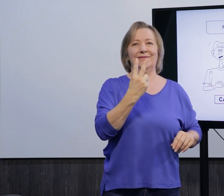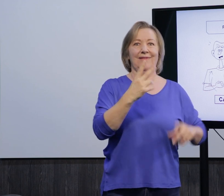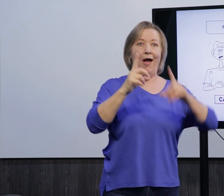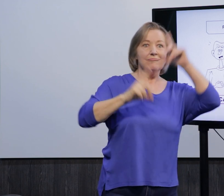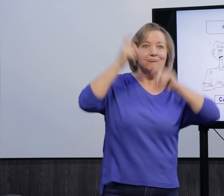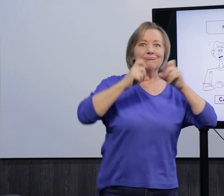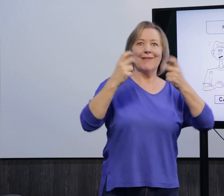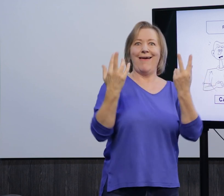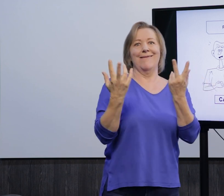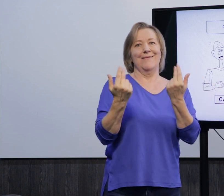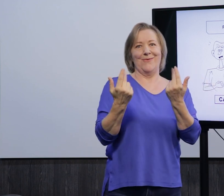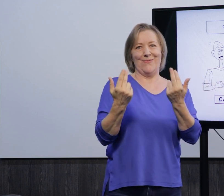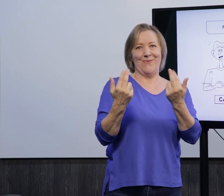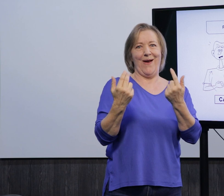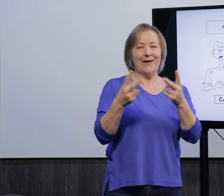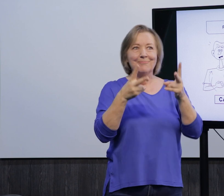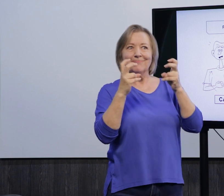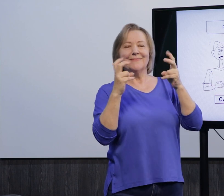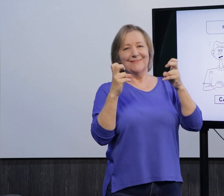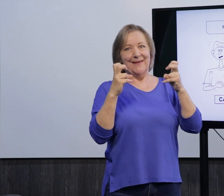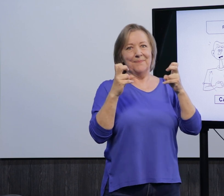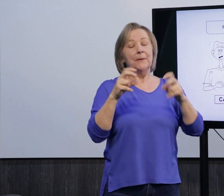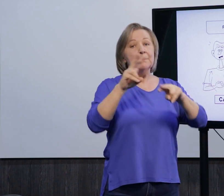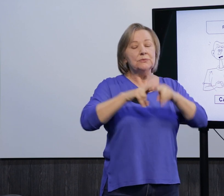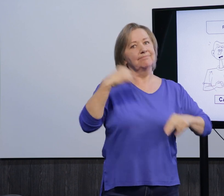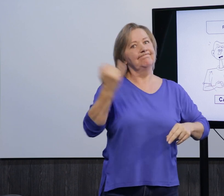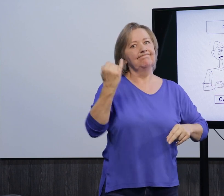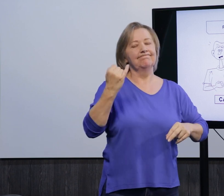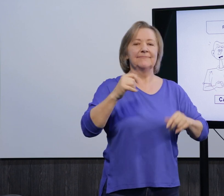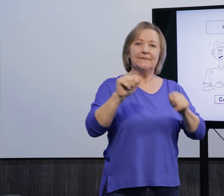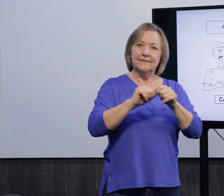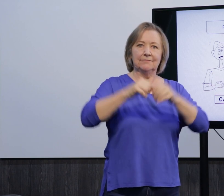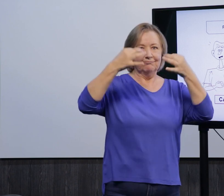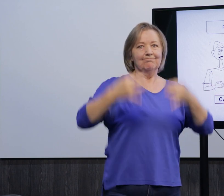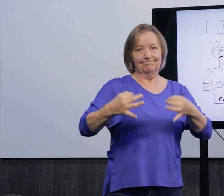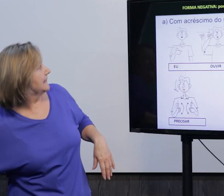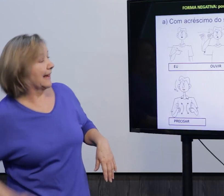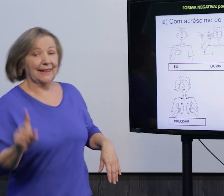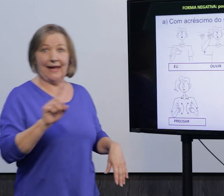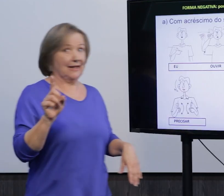da voz um pouco mais forte, então, a expressão facial na língua de sinais tem a mesma função da entonação de voz.